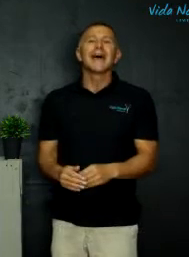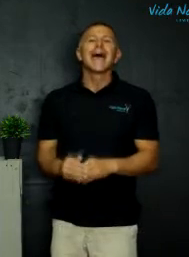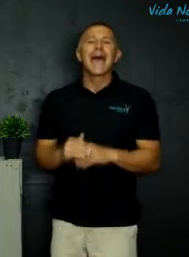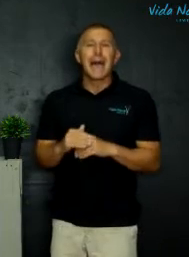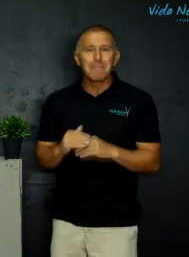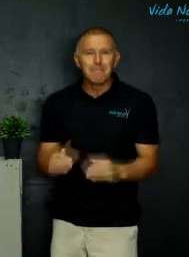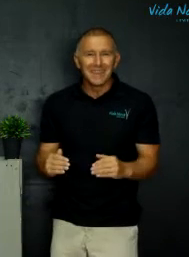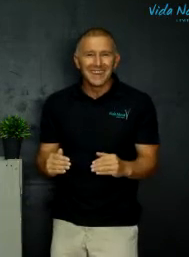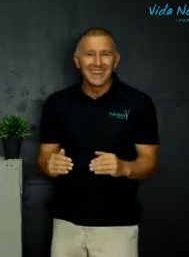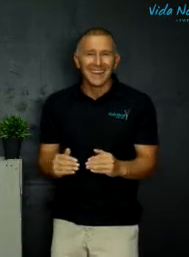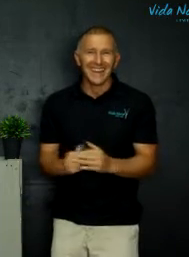Happy.